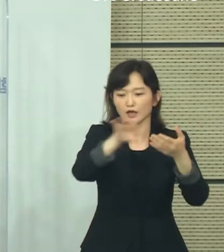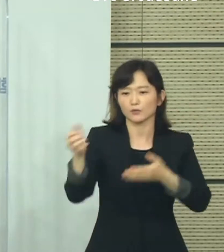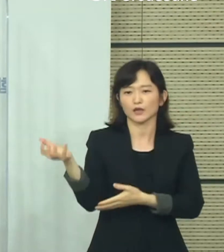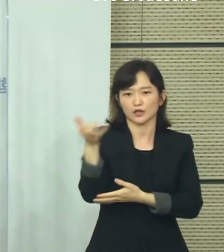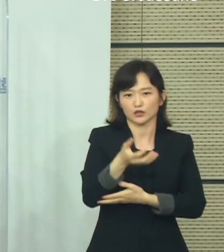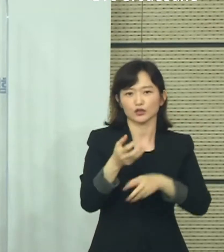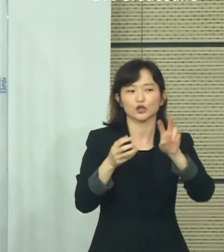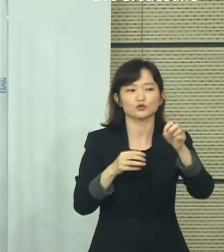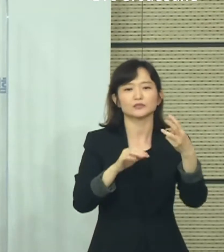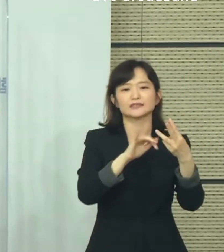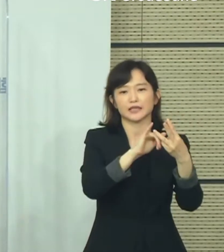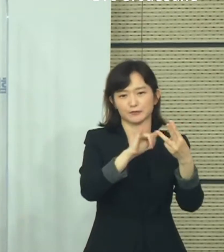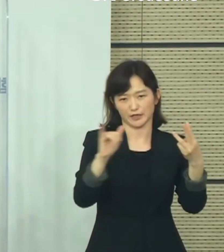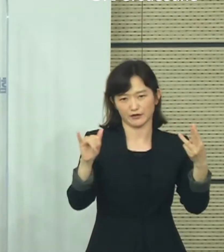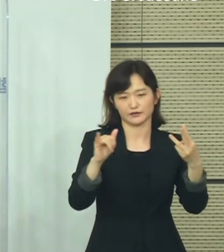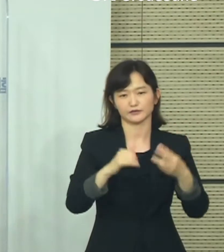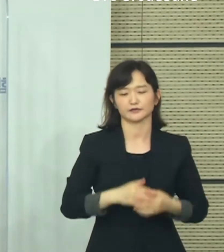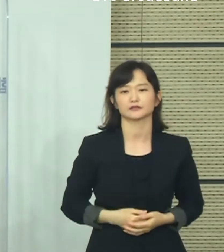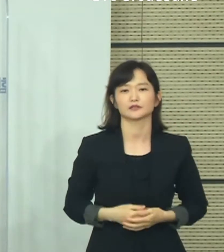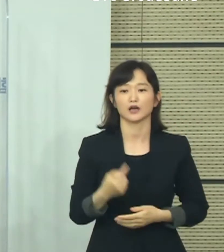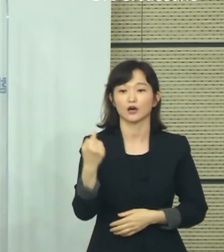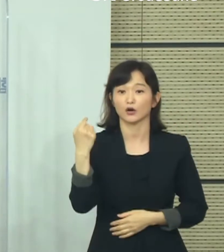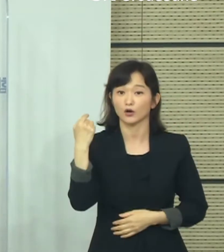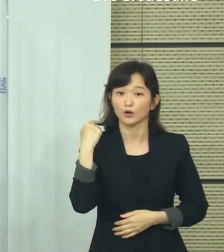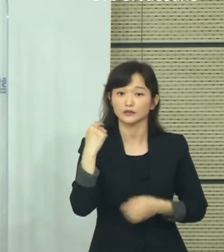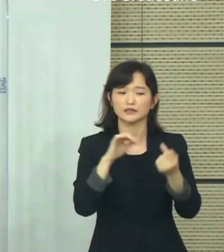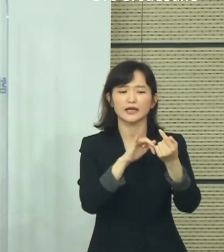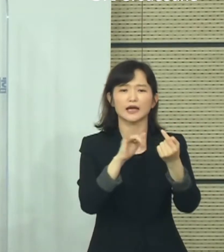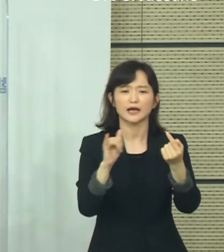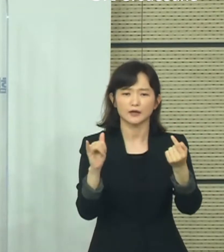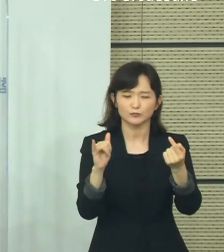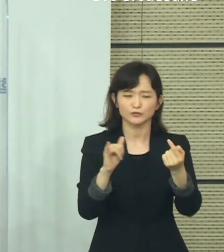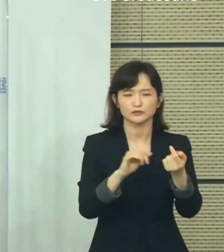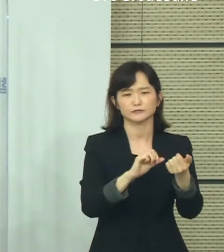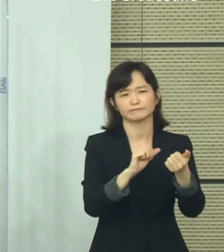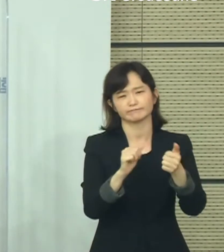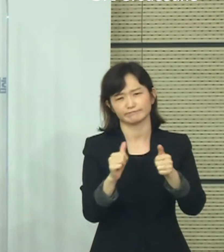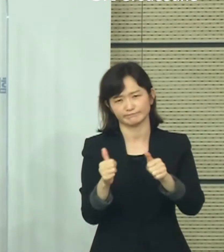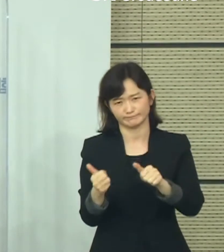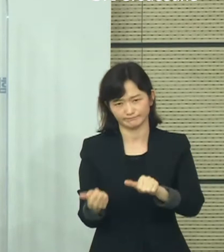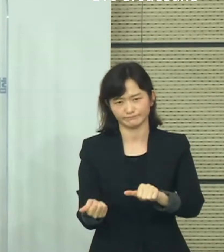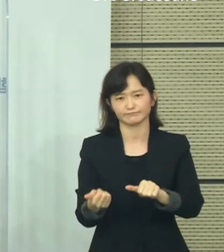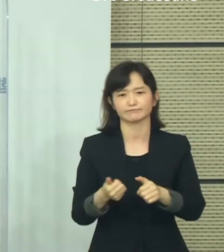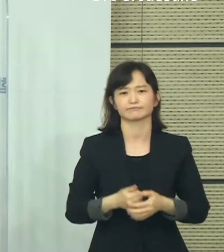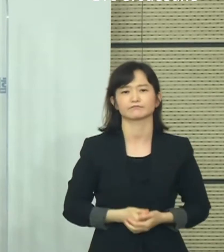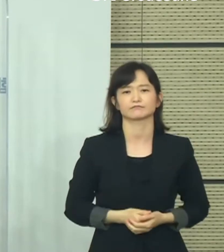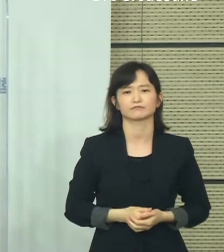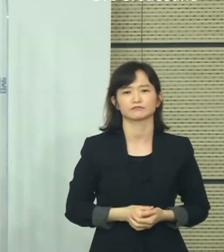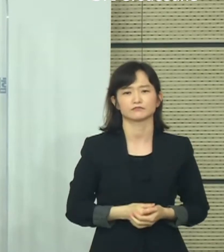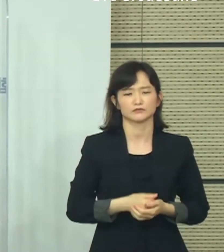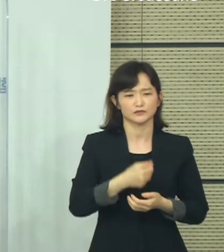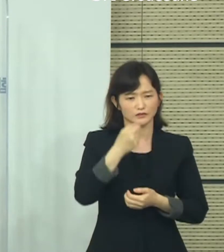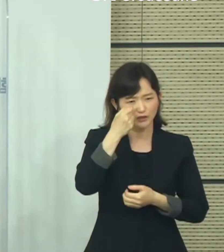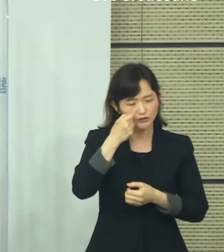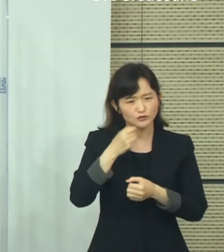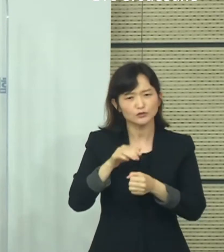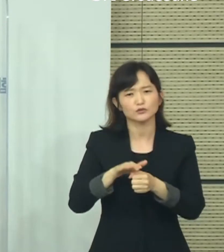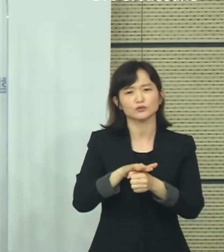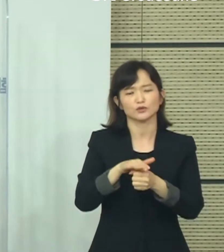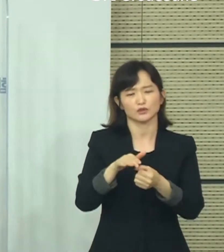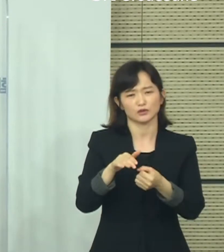23명입니다. 어제는 한 분의 환자께서 돌아가셨습니다. 고인의 명복을 빌고